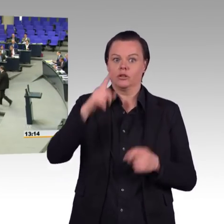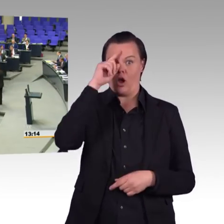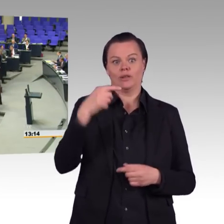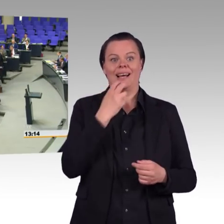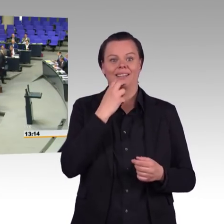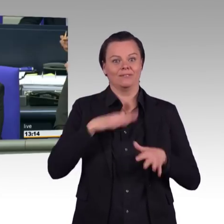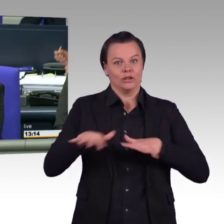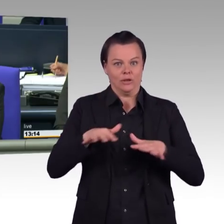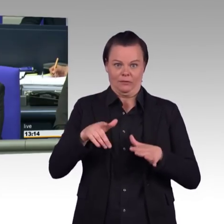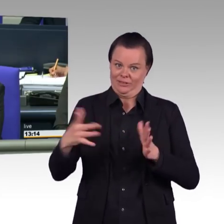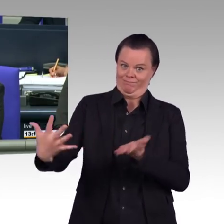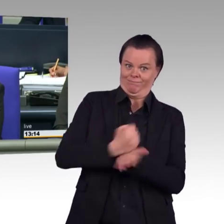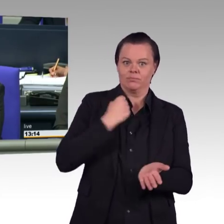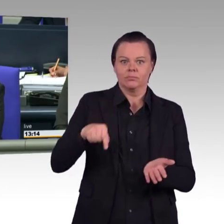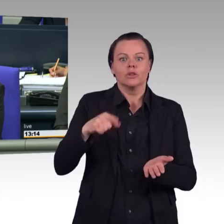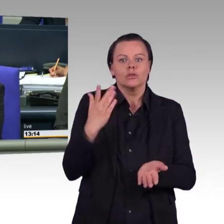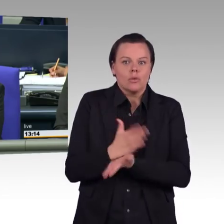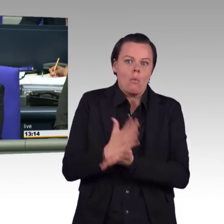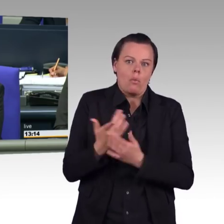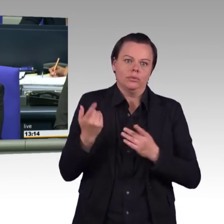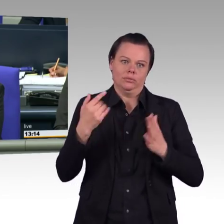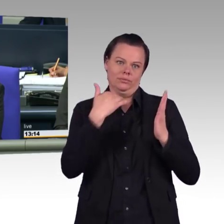Der Kollege Carsten Hilze ist der nächste Redner für die AfD.